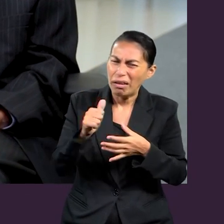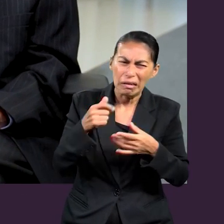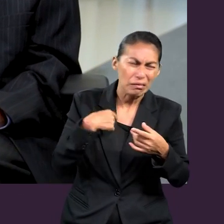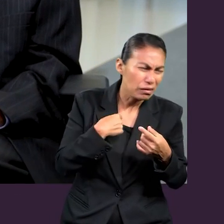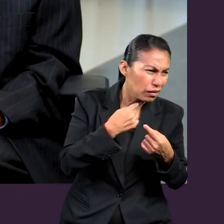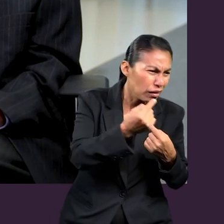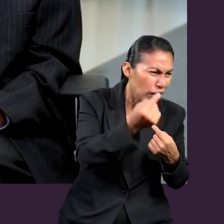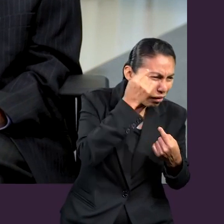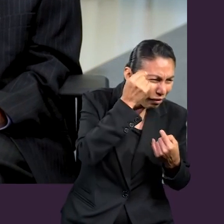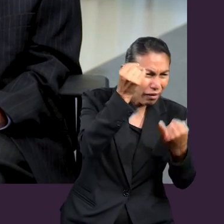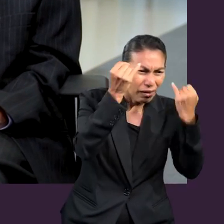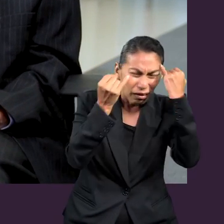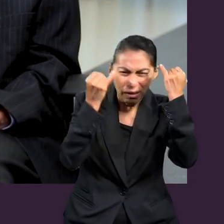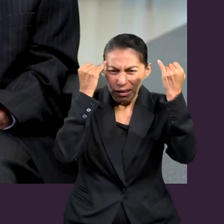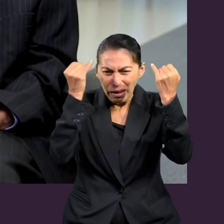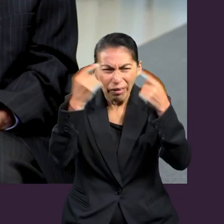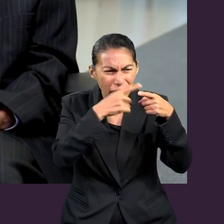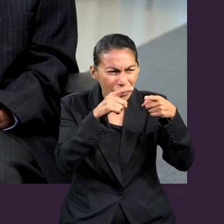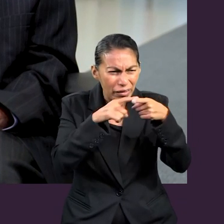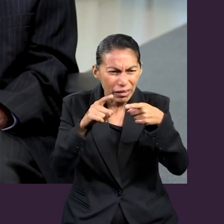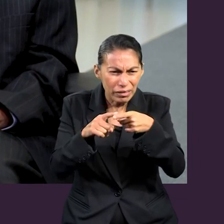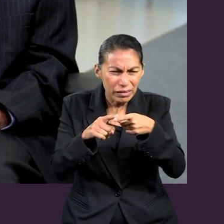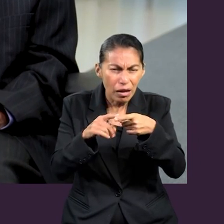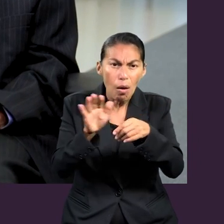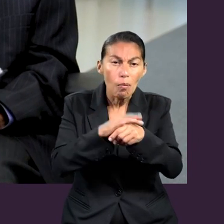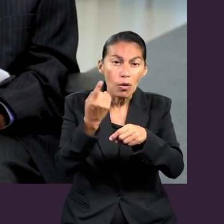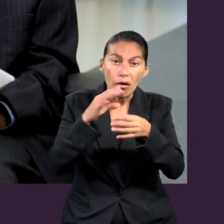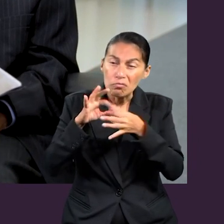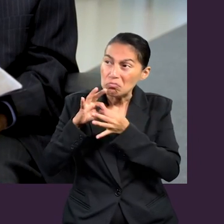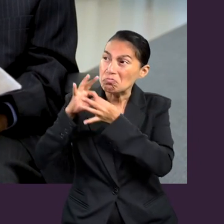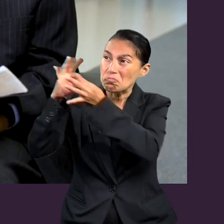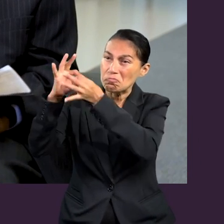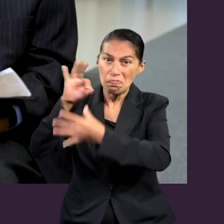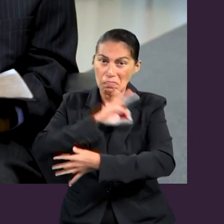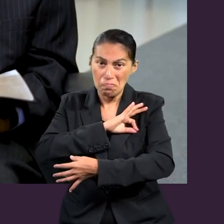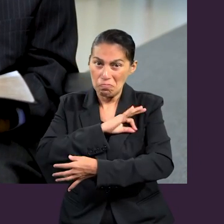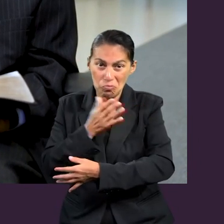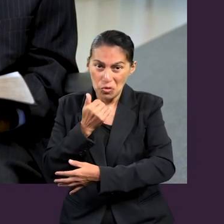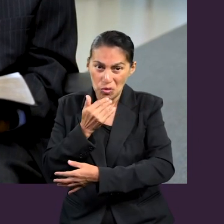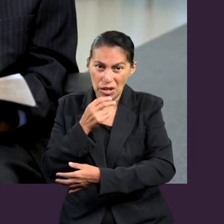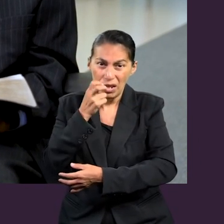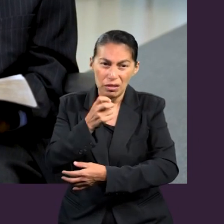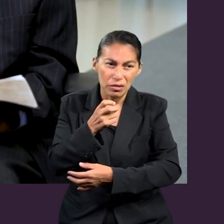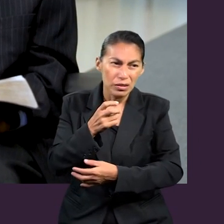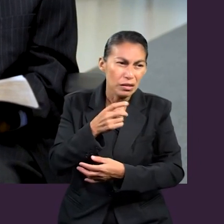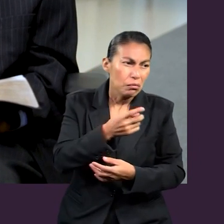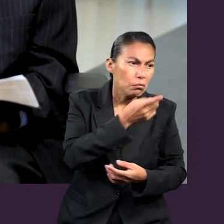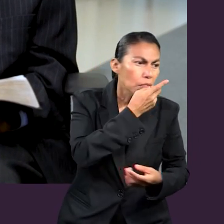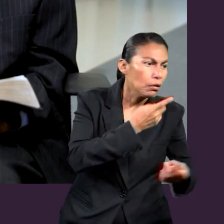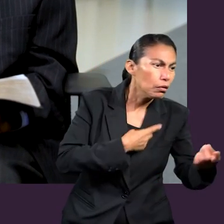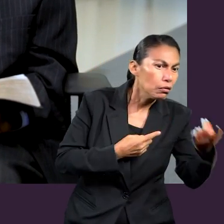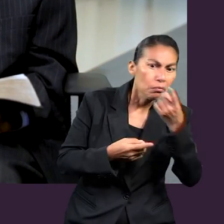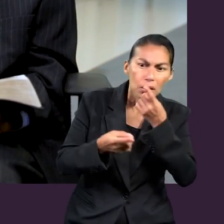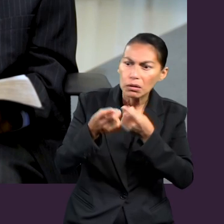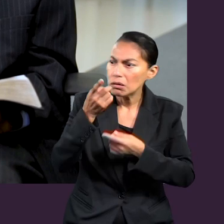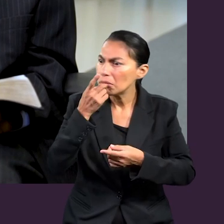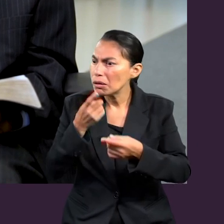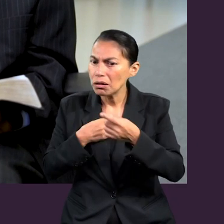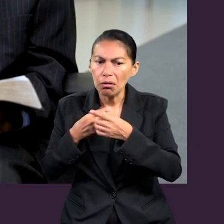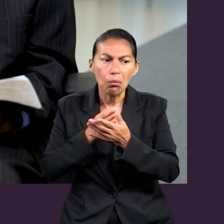que tratan de engañar a los que no están firmes en la fe. Vientos que vienen de